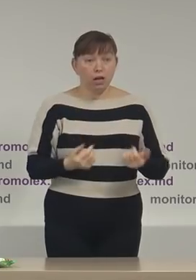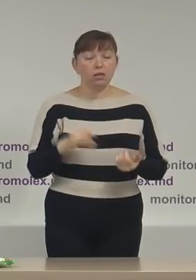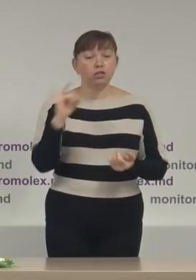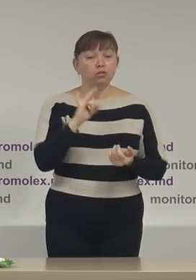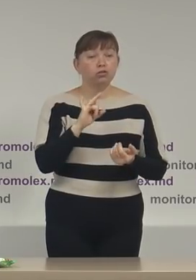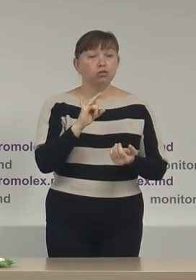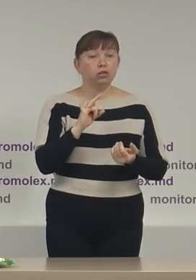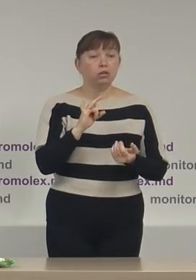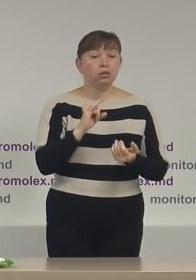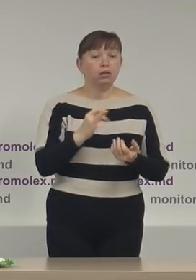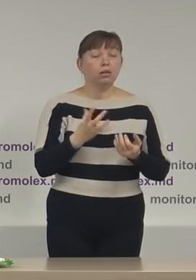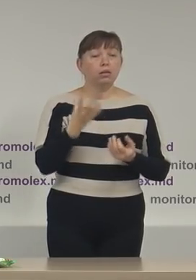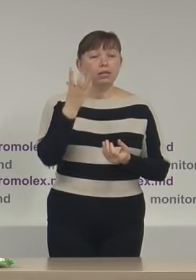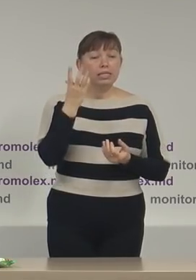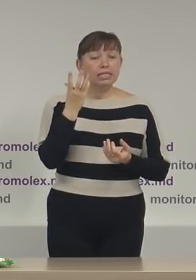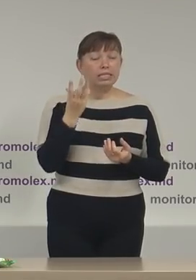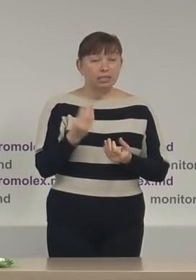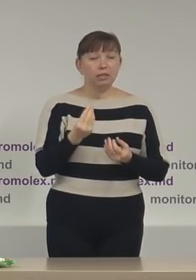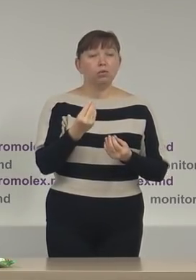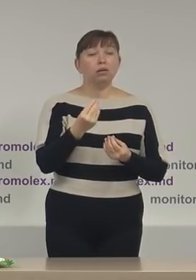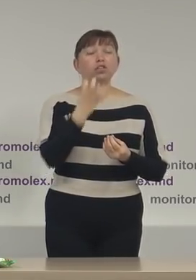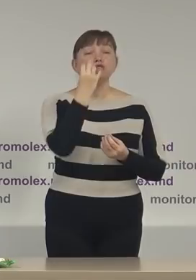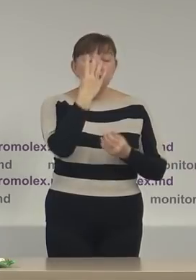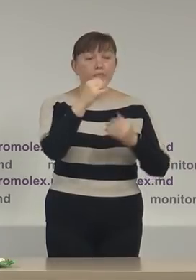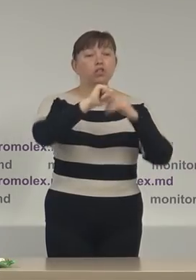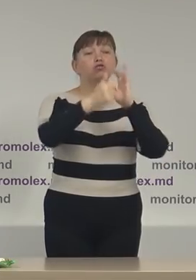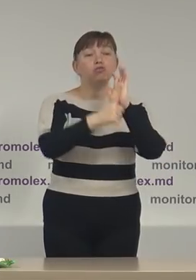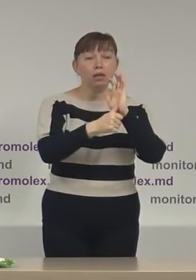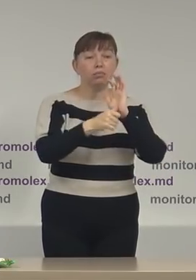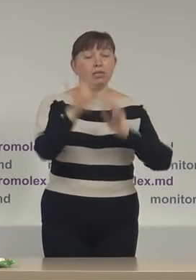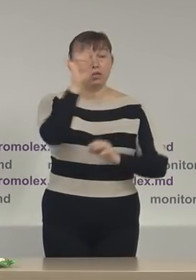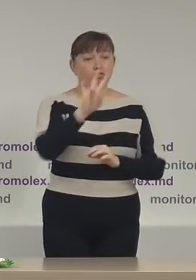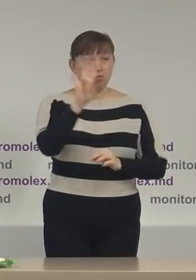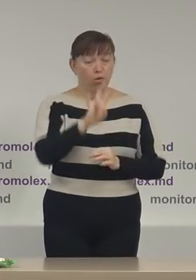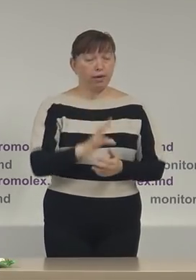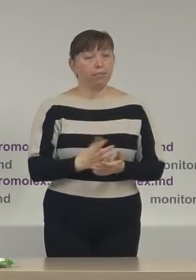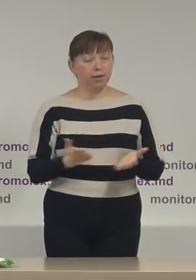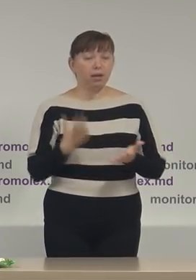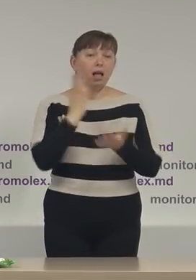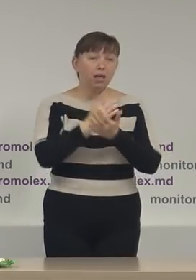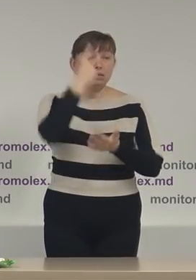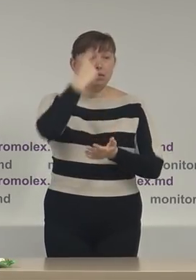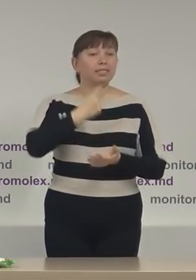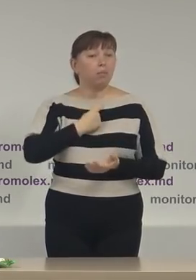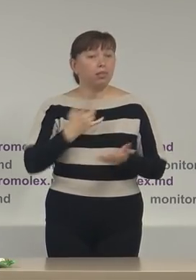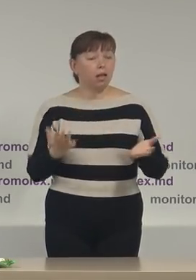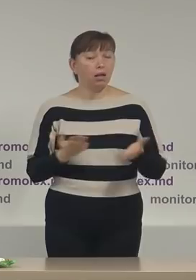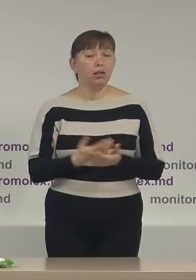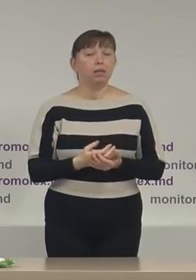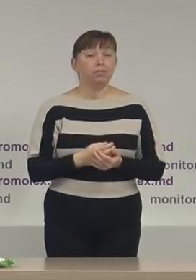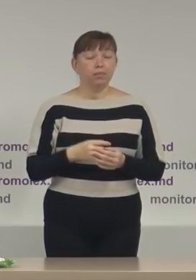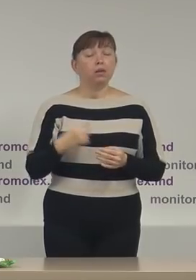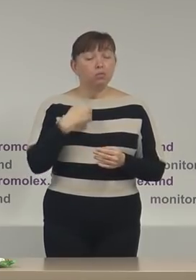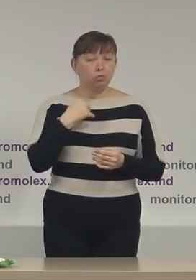zilele de 15 și 16 noiembrie atragem atenție în special a